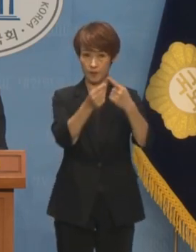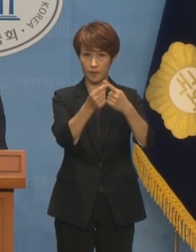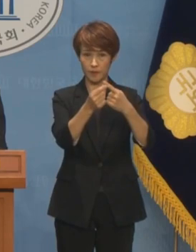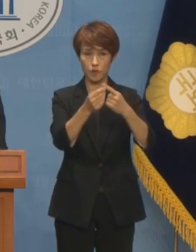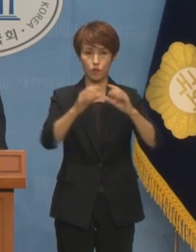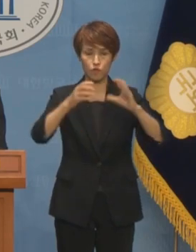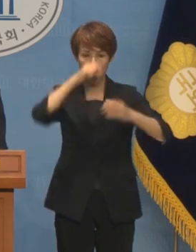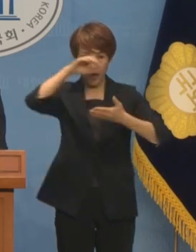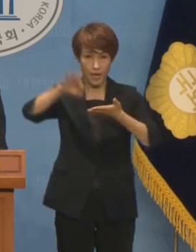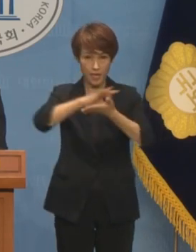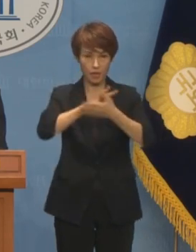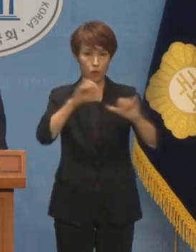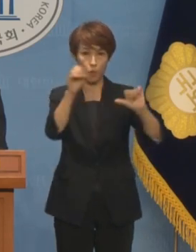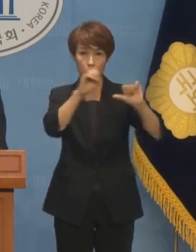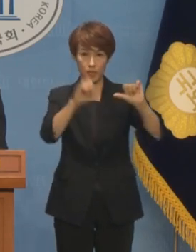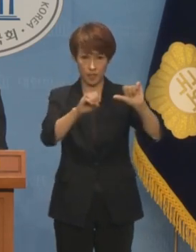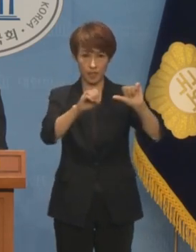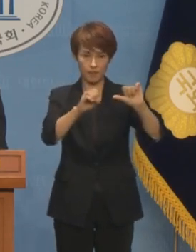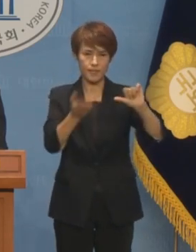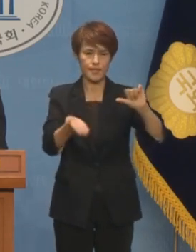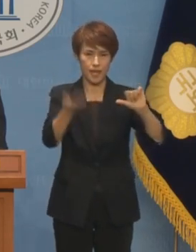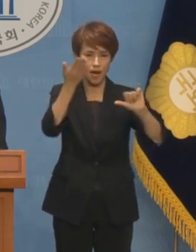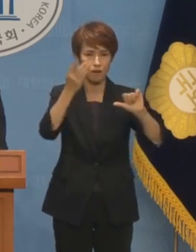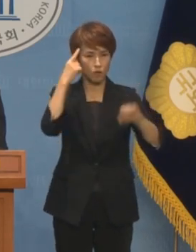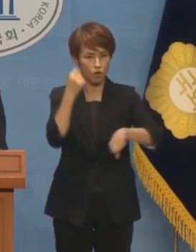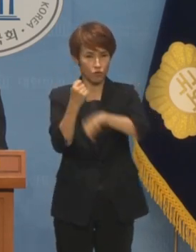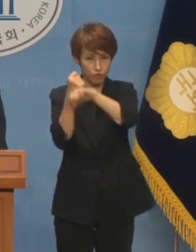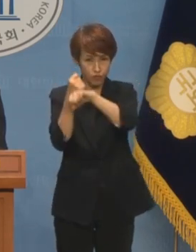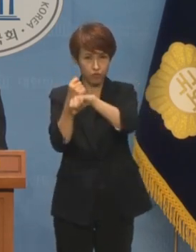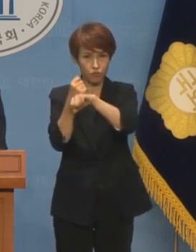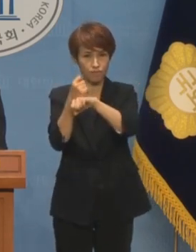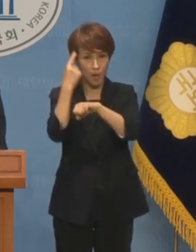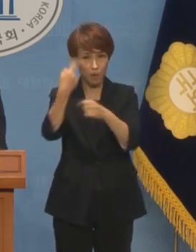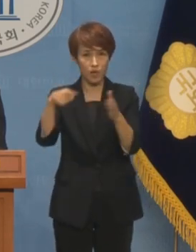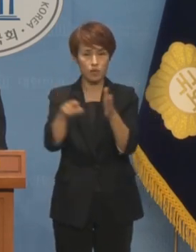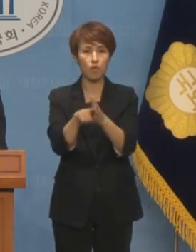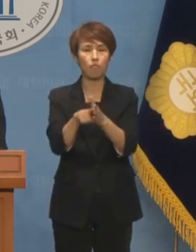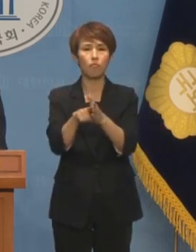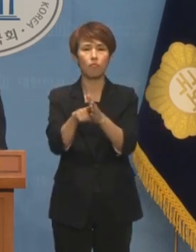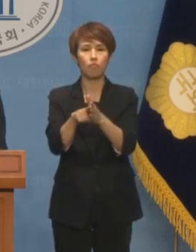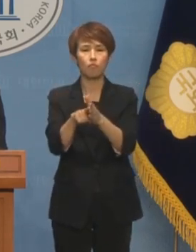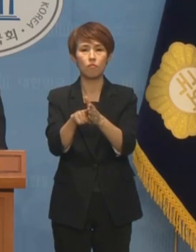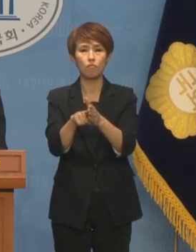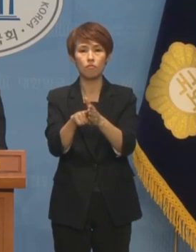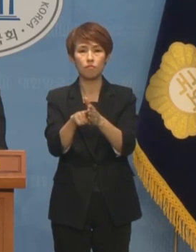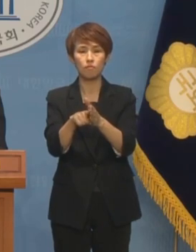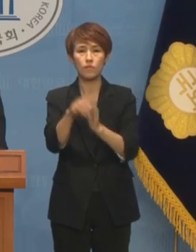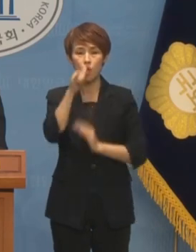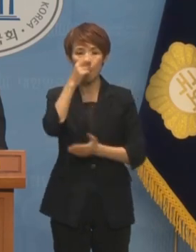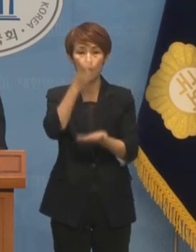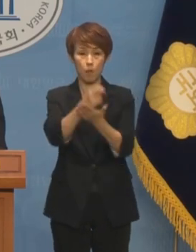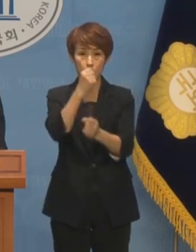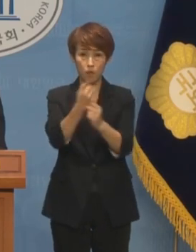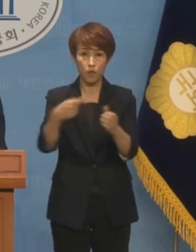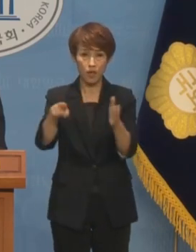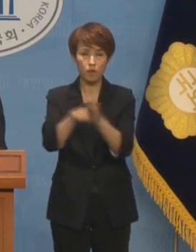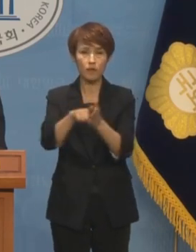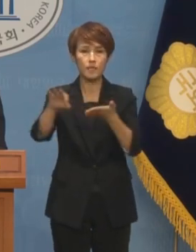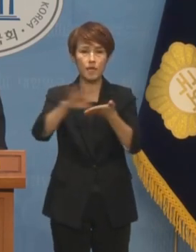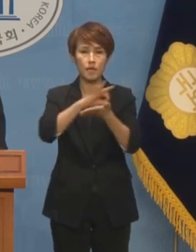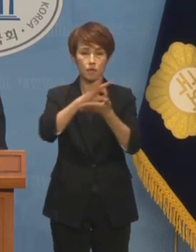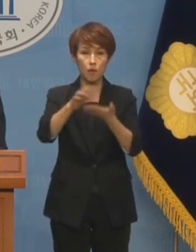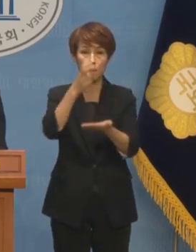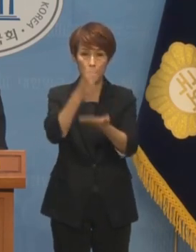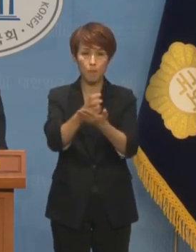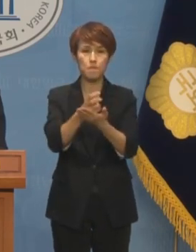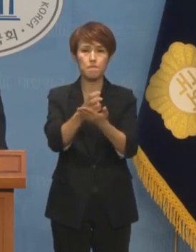국가 예산 5% 이상을 R&D에 투입하는 국가 예산 목표제 법제화를 위한 국가재정법 일부